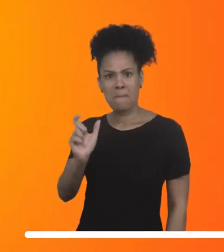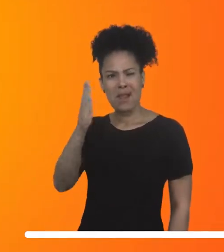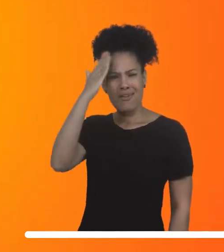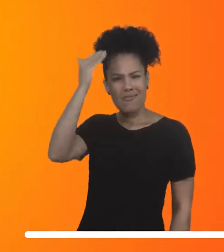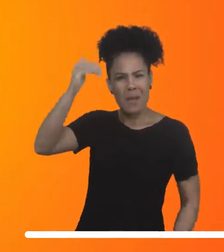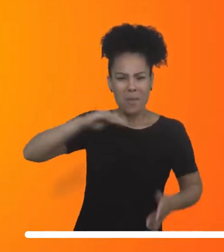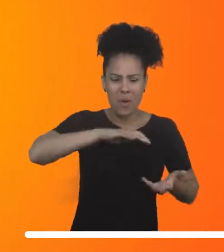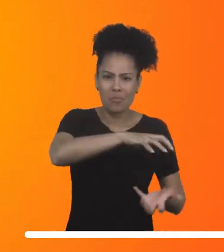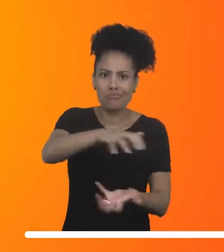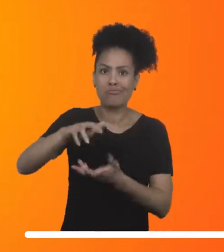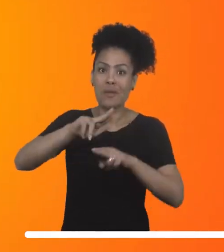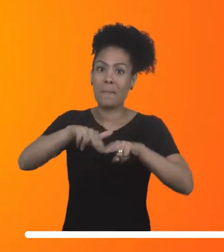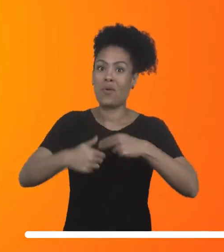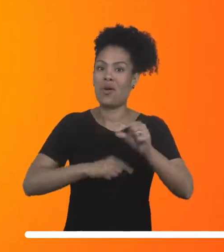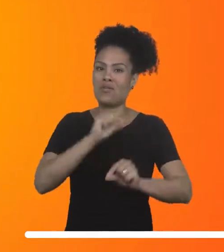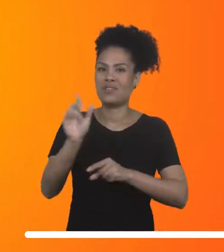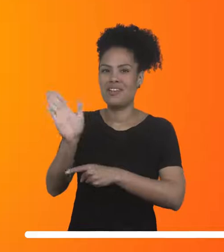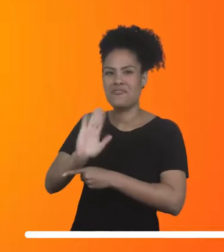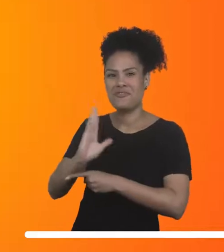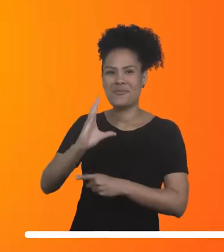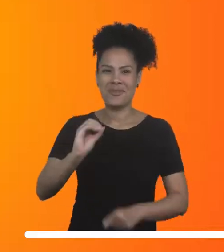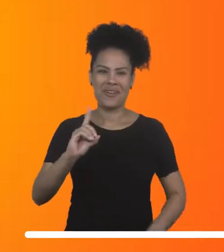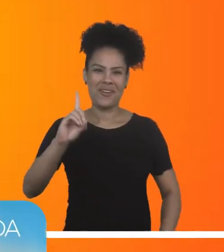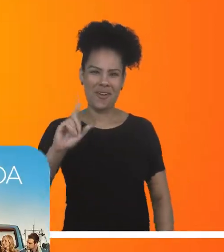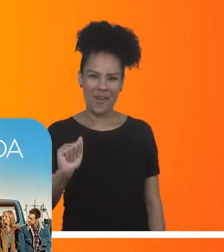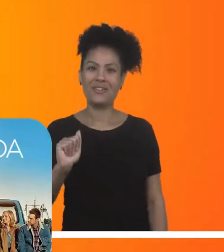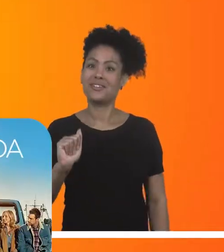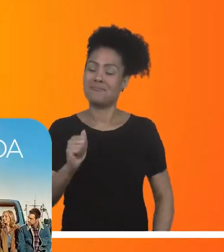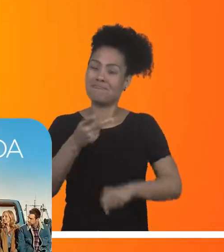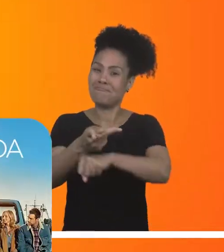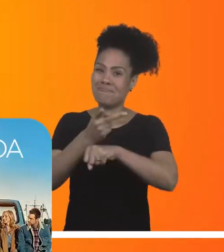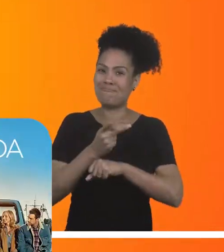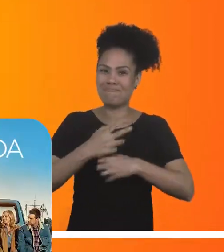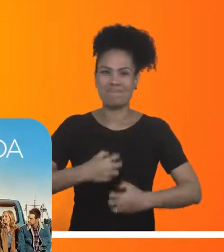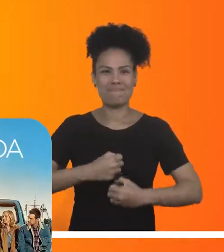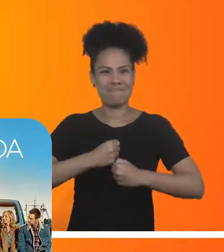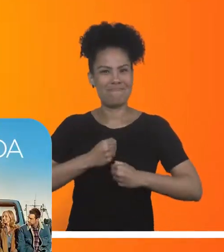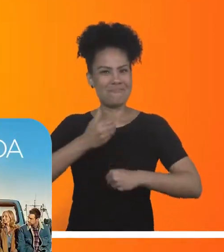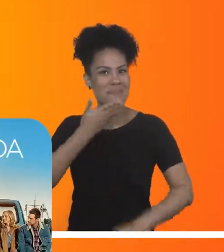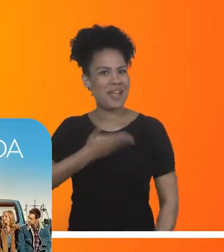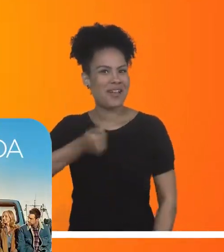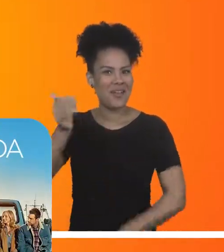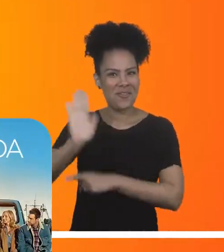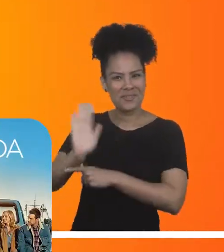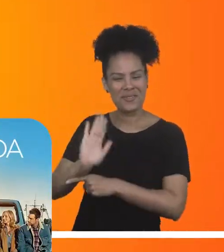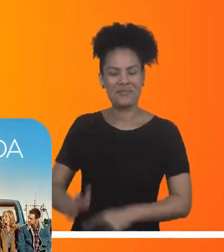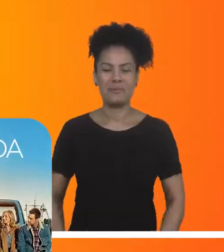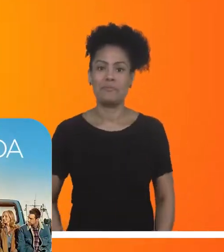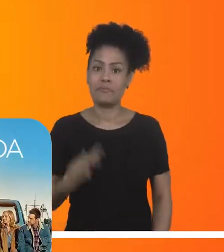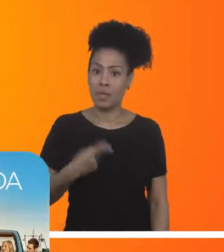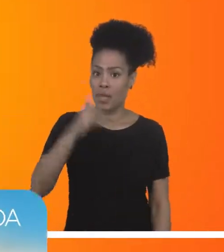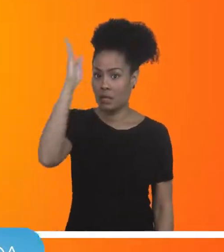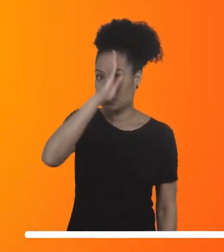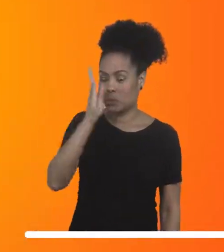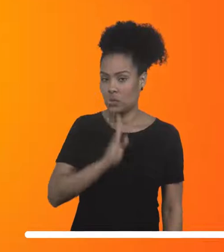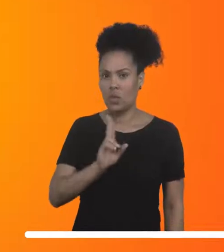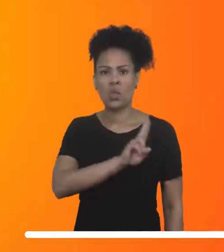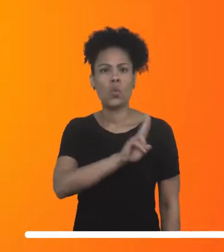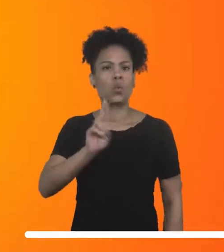todo o mundo por conta do filme Coda, que ganhou o Oscar de melhor filme. Aqui no Brasil, esse longa-metragem